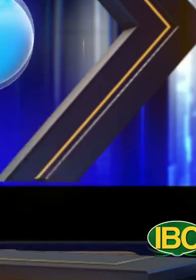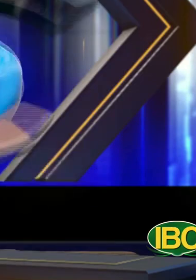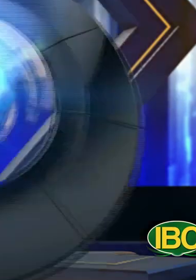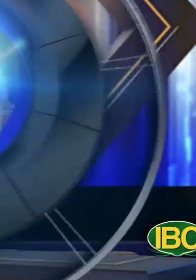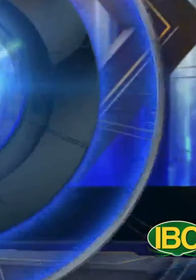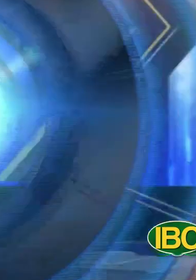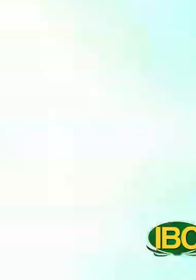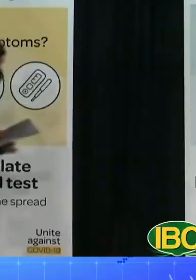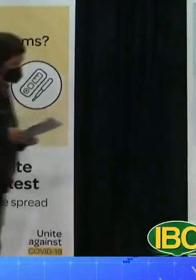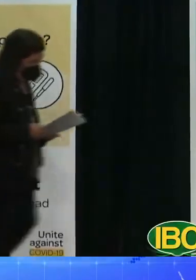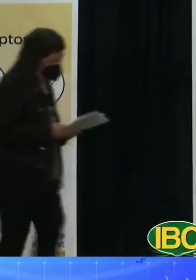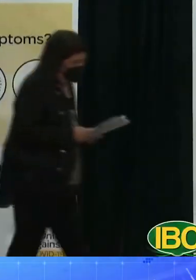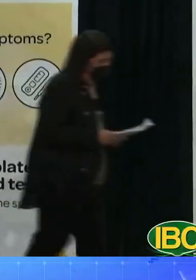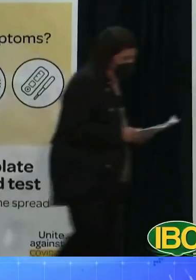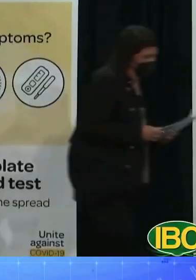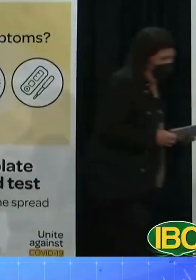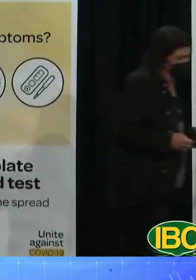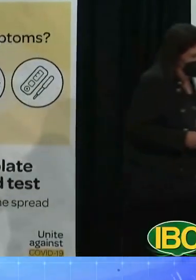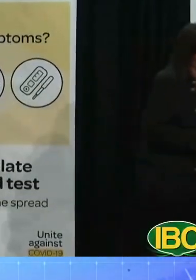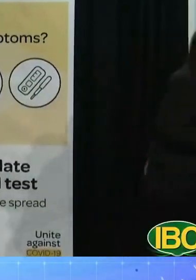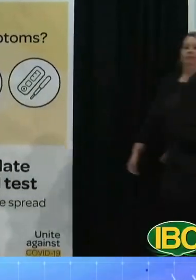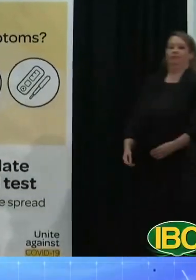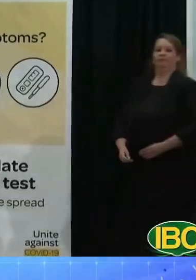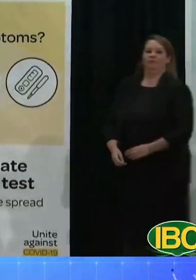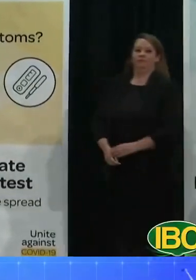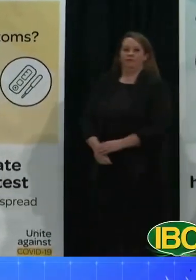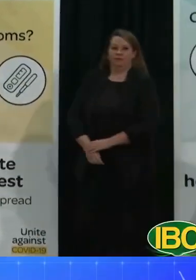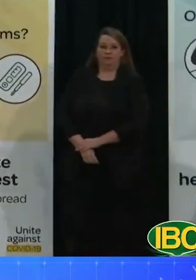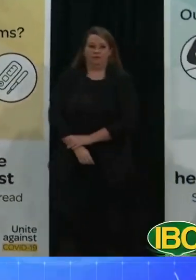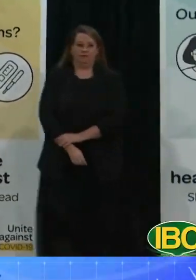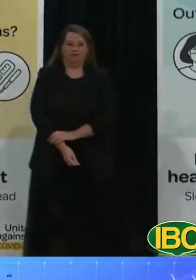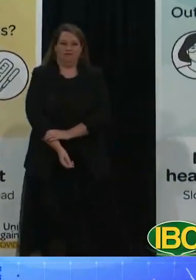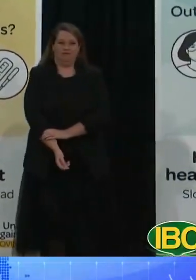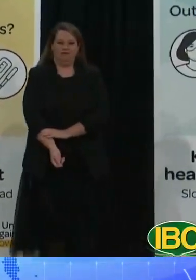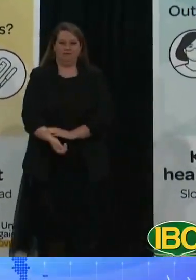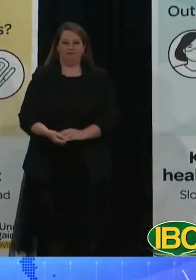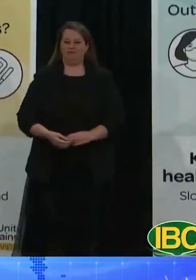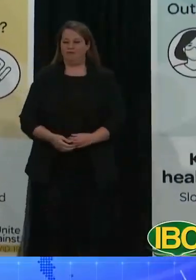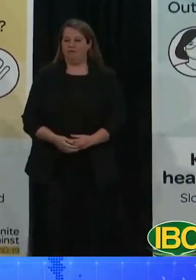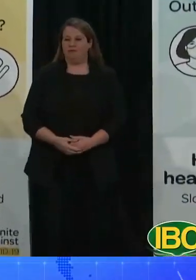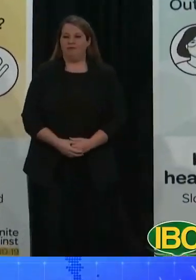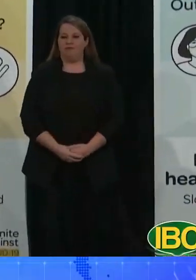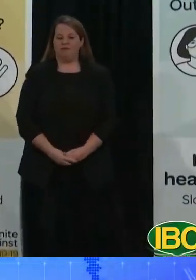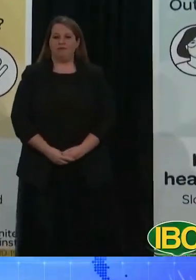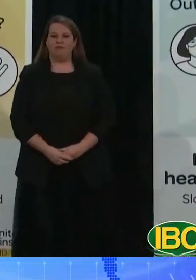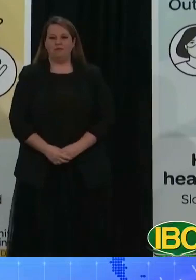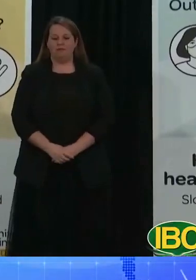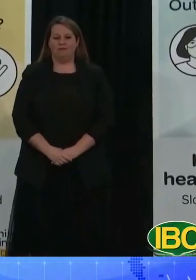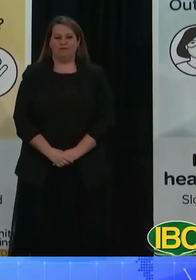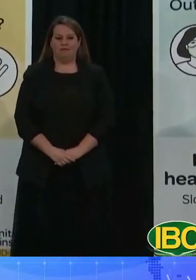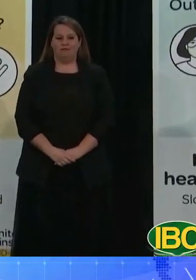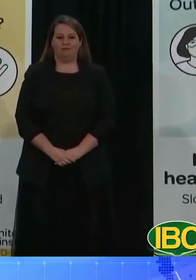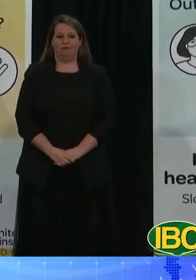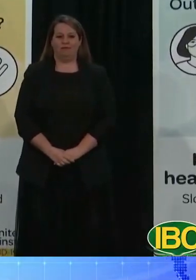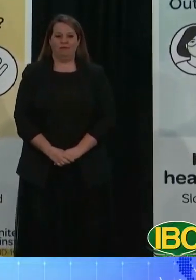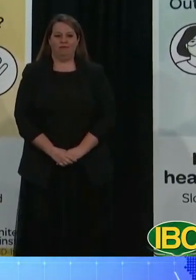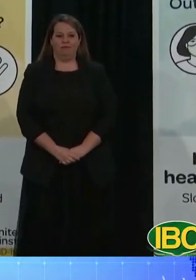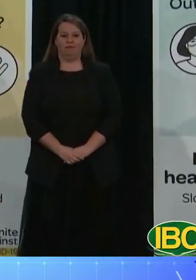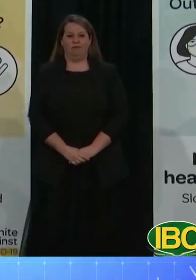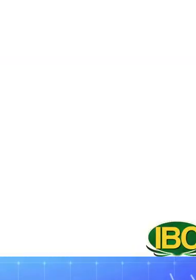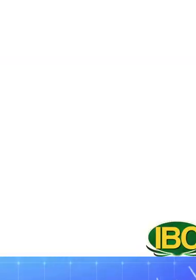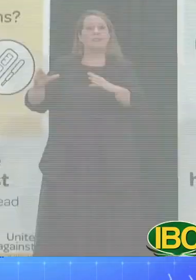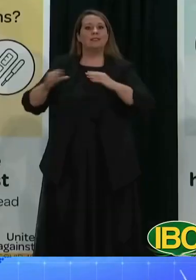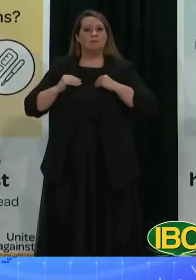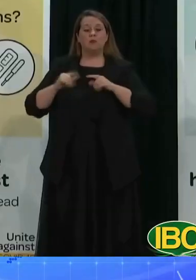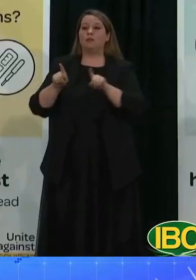luật cho phép nước này áp đặt các biện pháp trừng phạt chống lại Nga sau cuộc xâm lược Ukraine. Khi được thông qua, đây sẽ là lần đầu tiên New Zealand